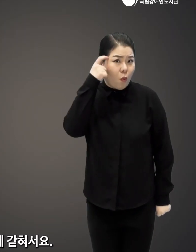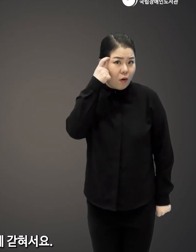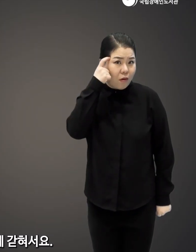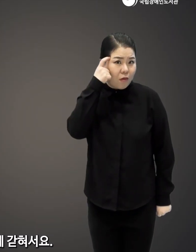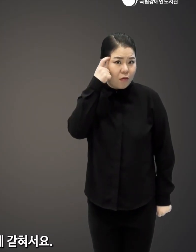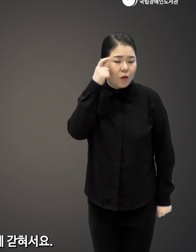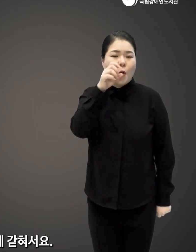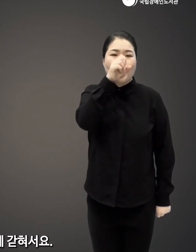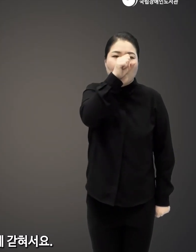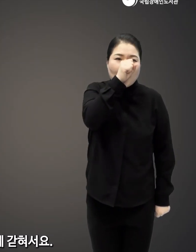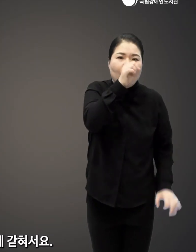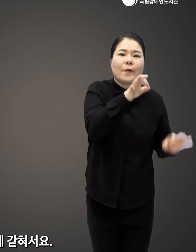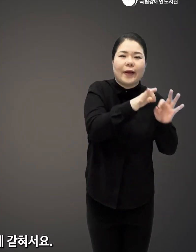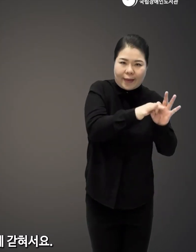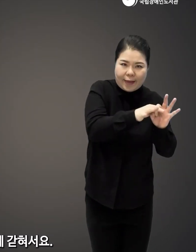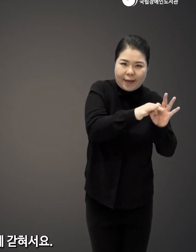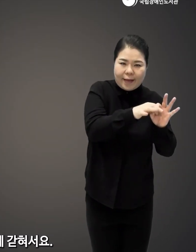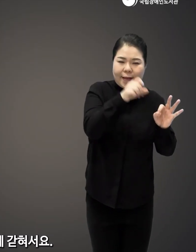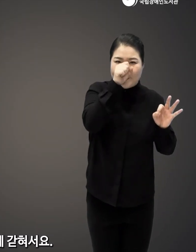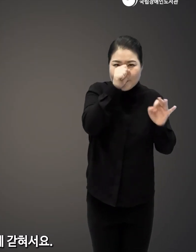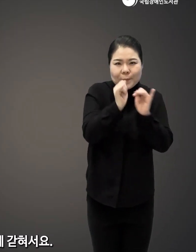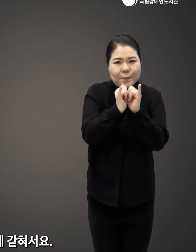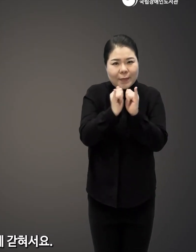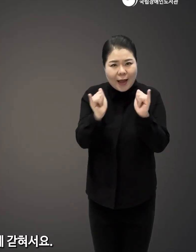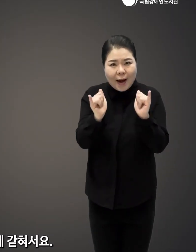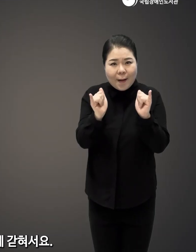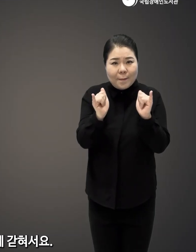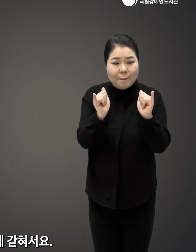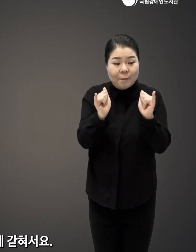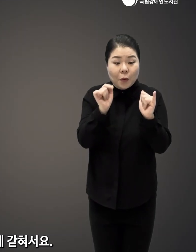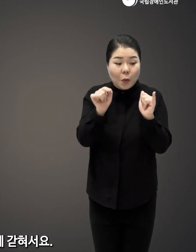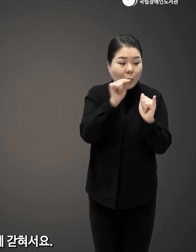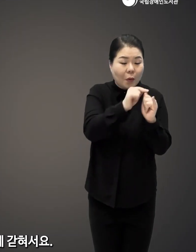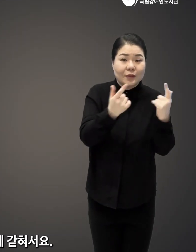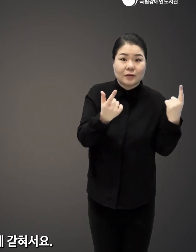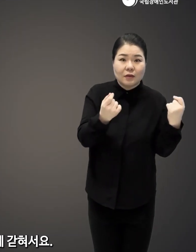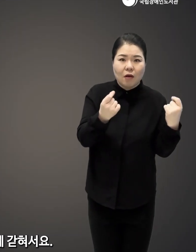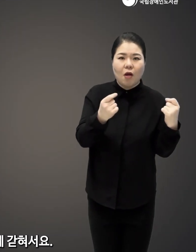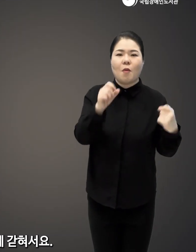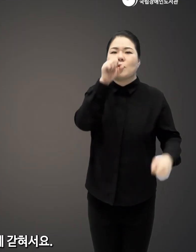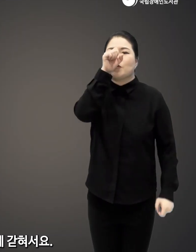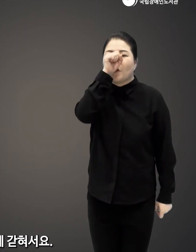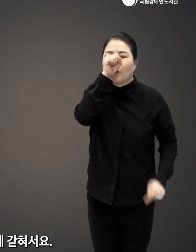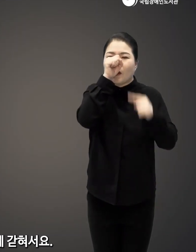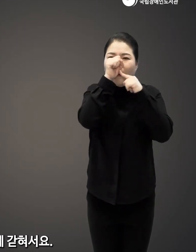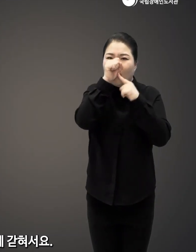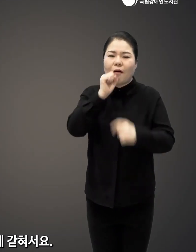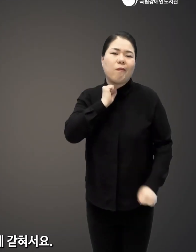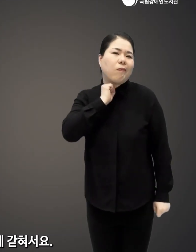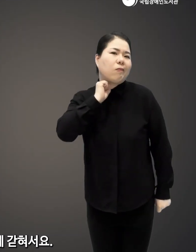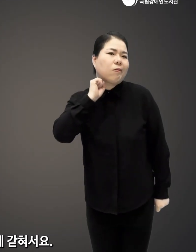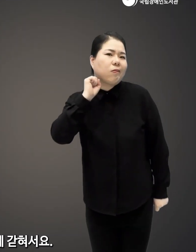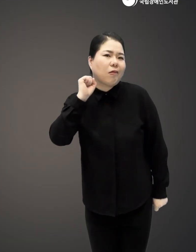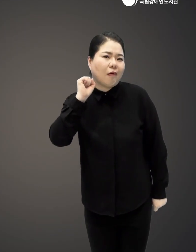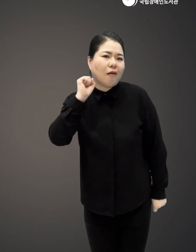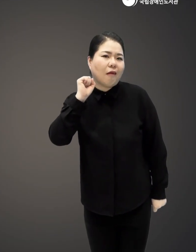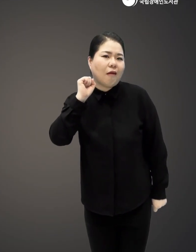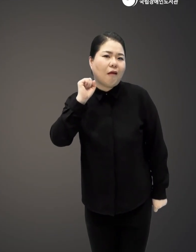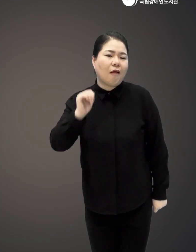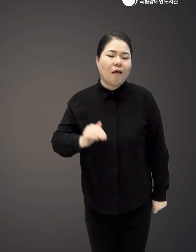좋은 관계 좋은 사람 이라는 이 좋은이라는 이 틀에 갇혀서요